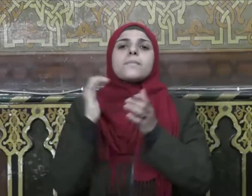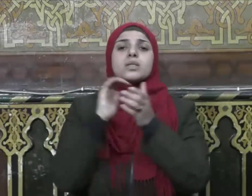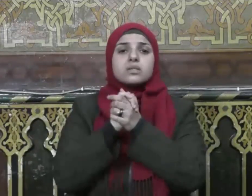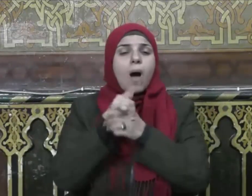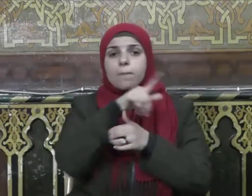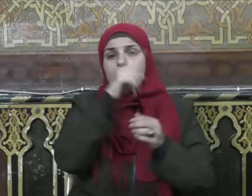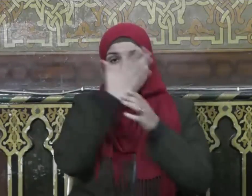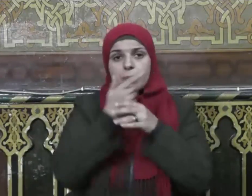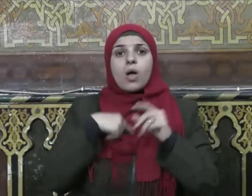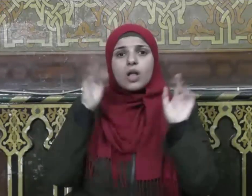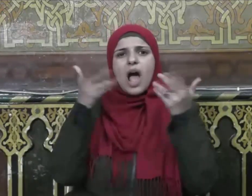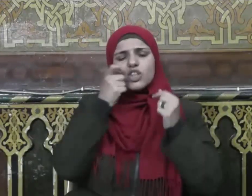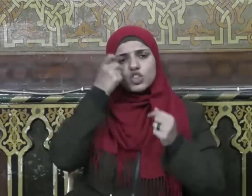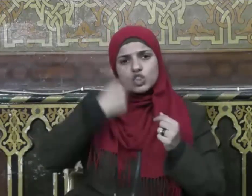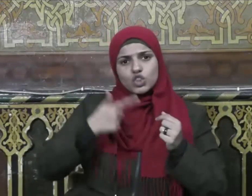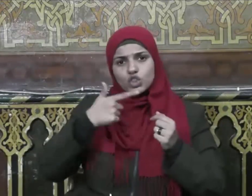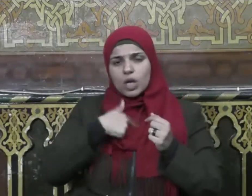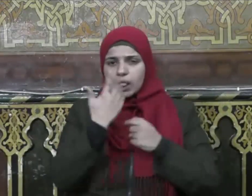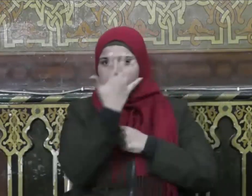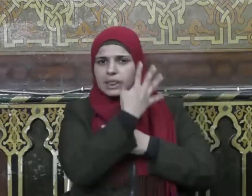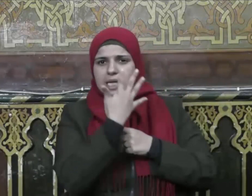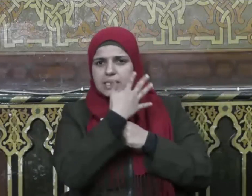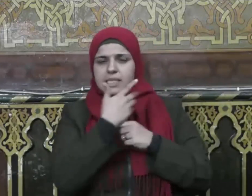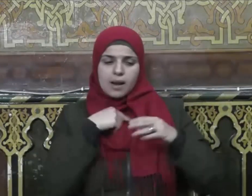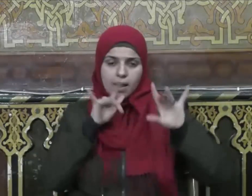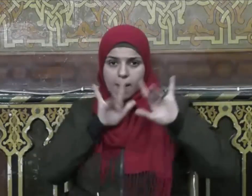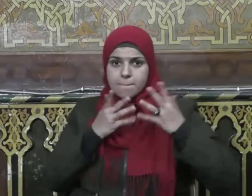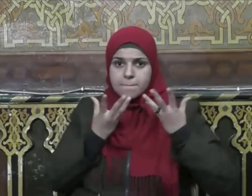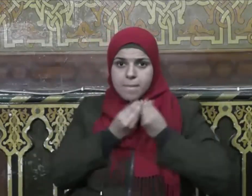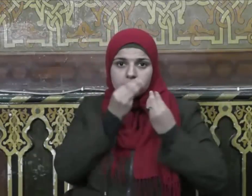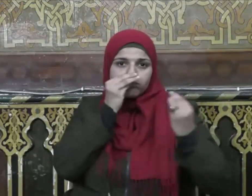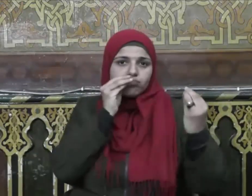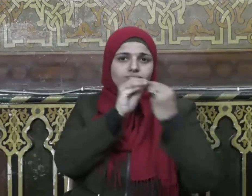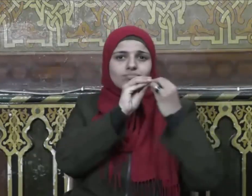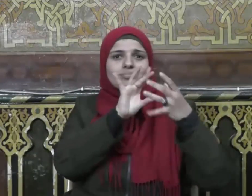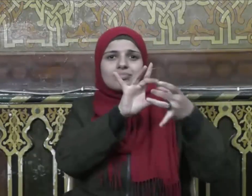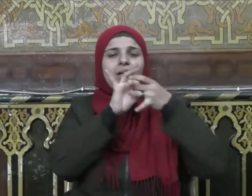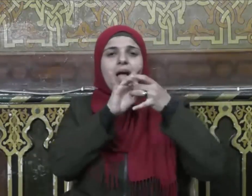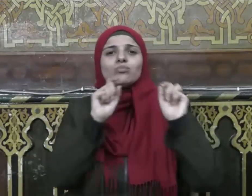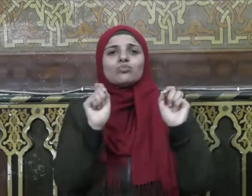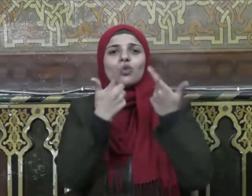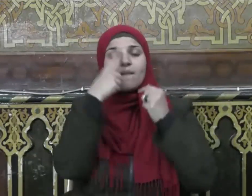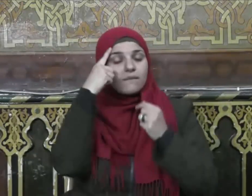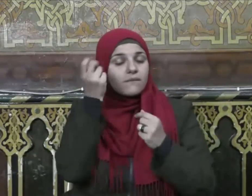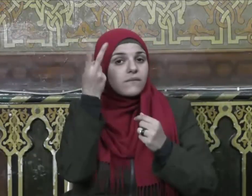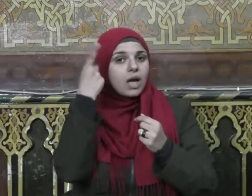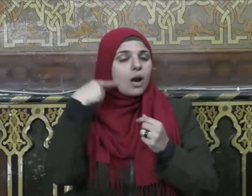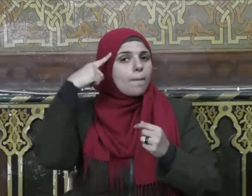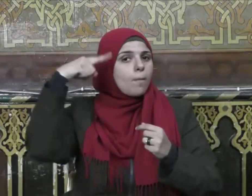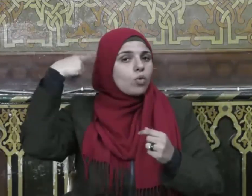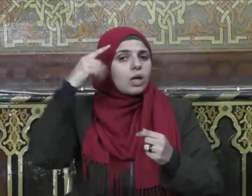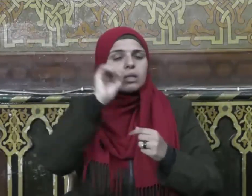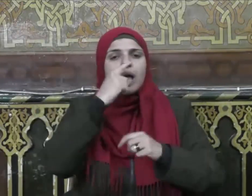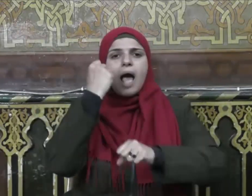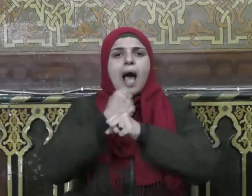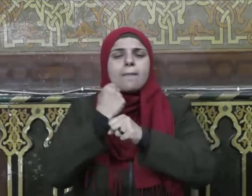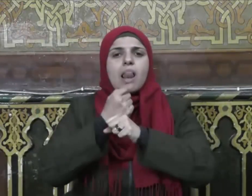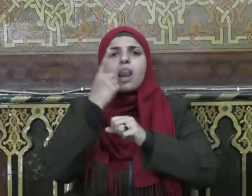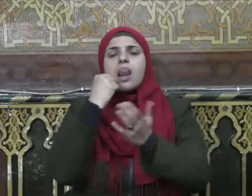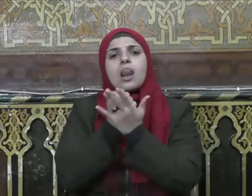المرأة يتأثر بجليسه ويصطبغ بصبغته فكراً ومعتقداً وسلوكاً وعملاً وقد